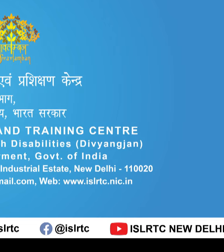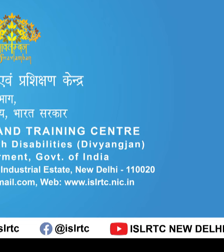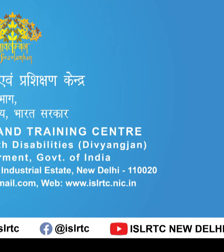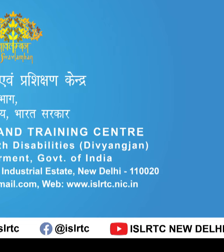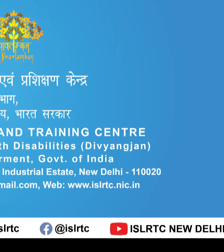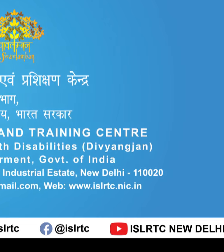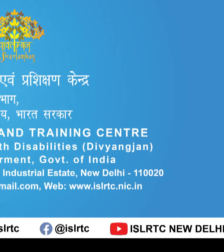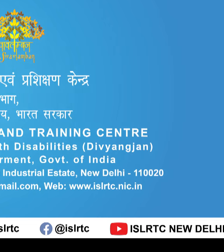झाल